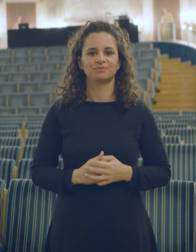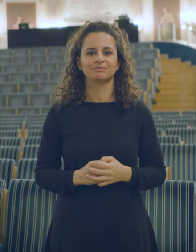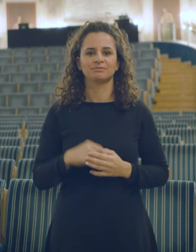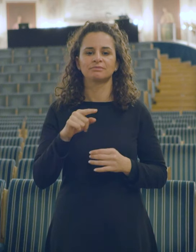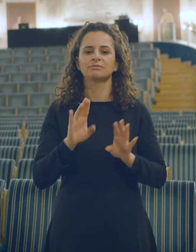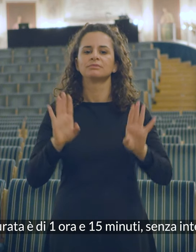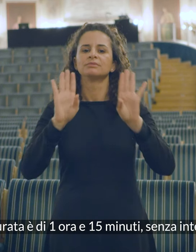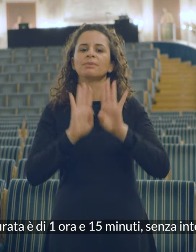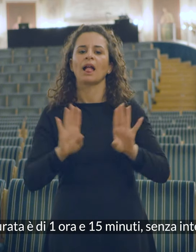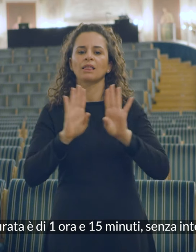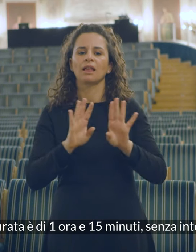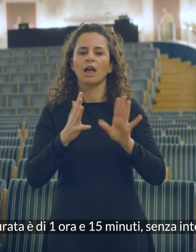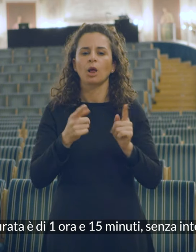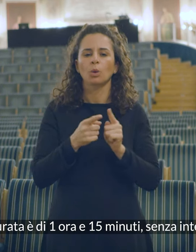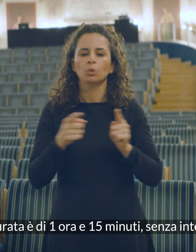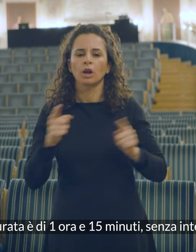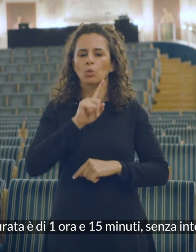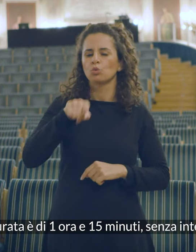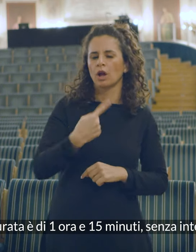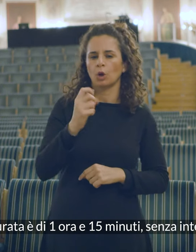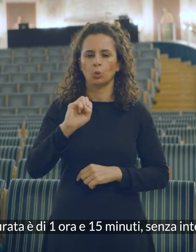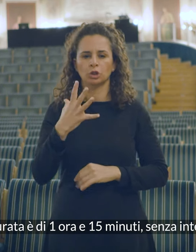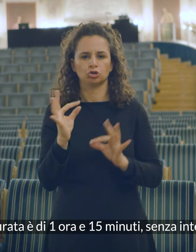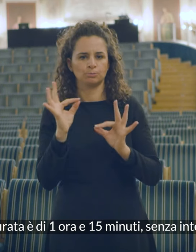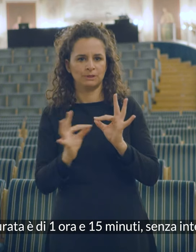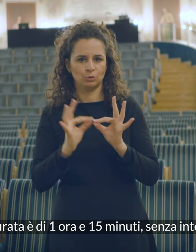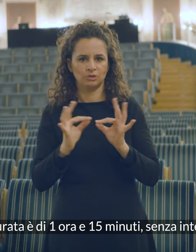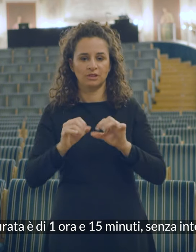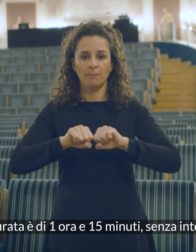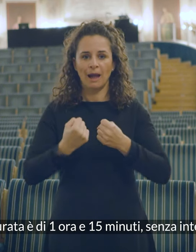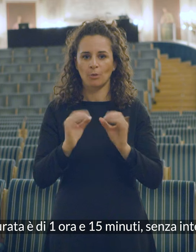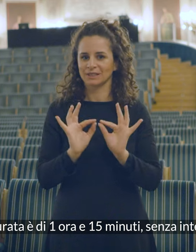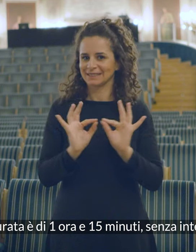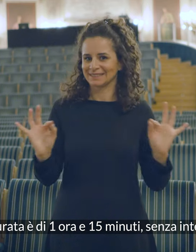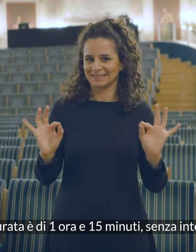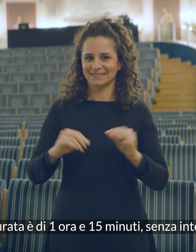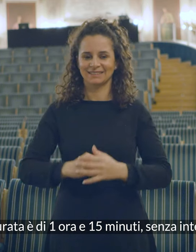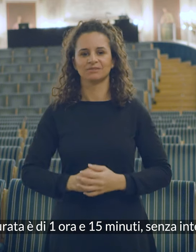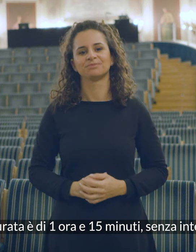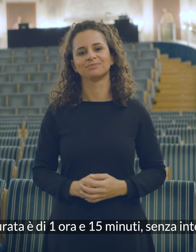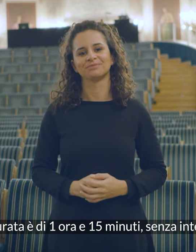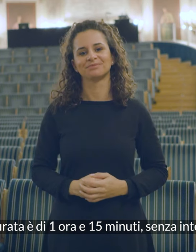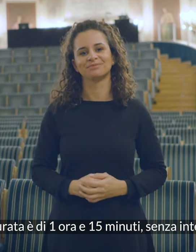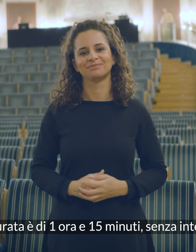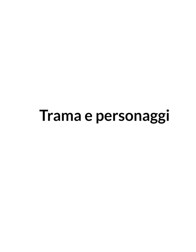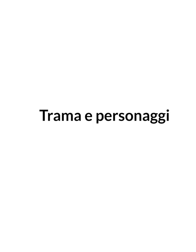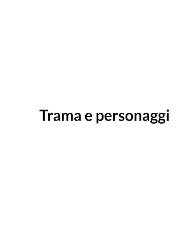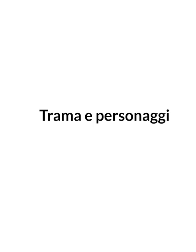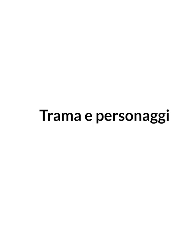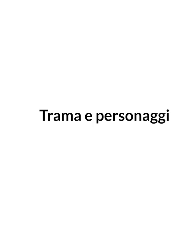La durata è di un'ora e quindici minuti senza intervallo. Trama